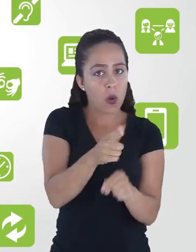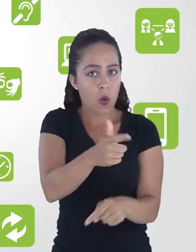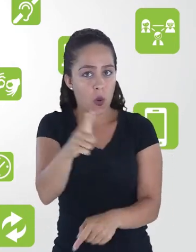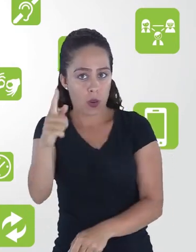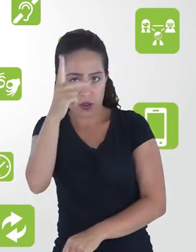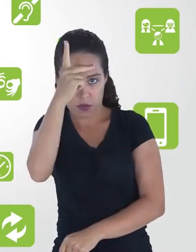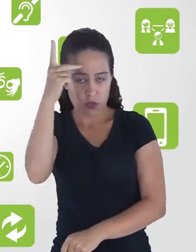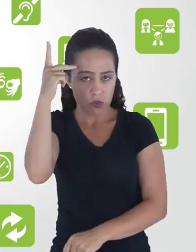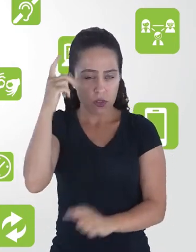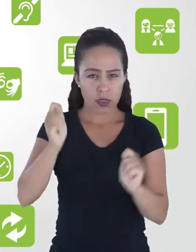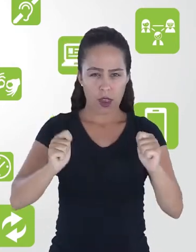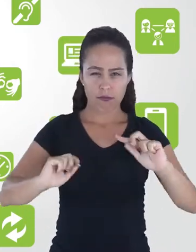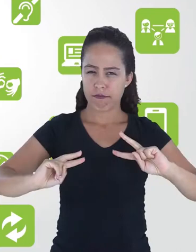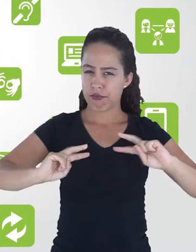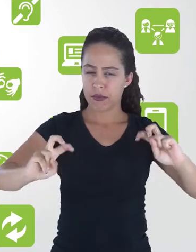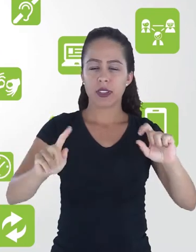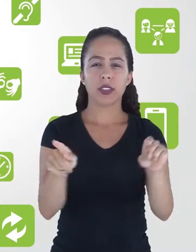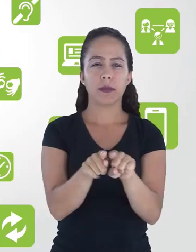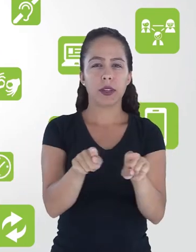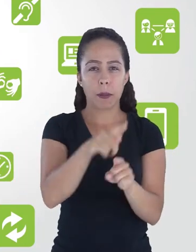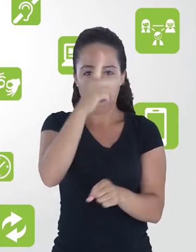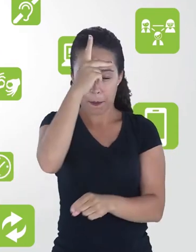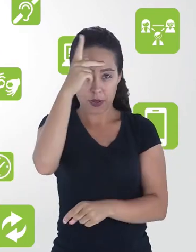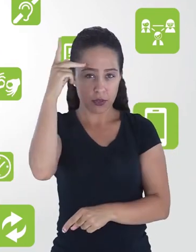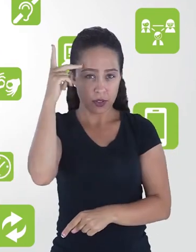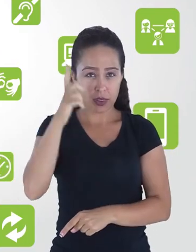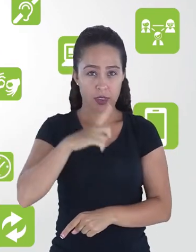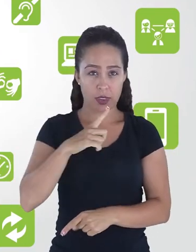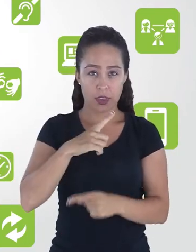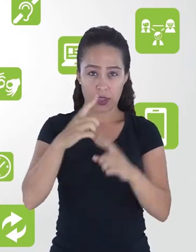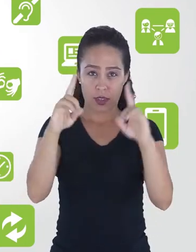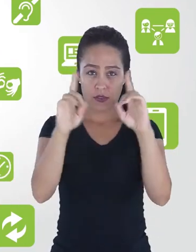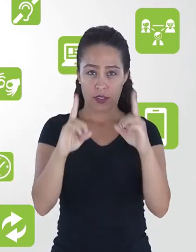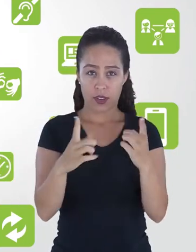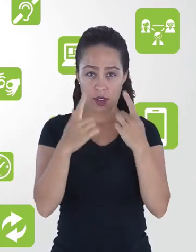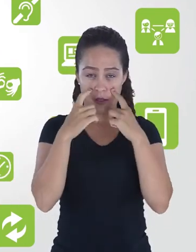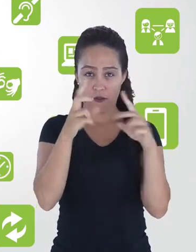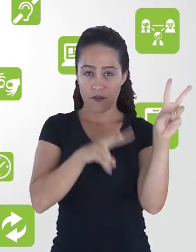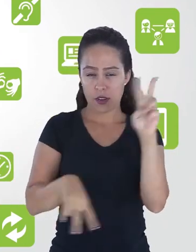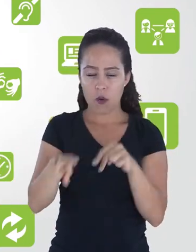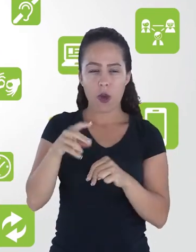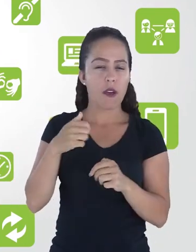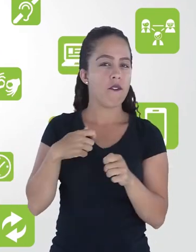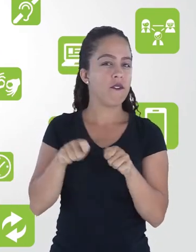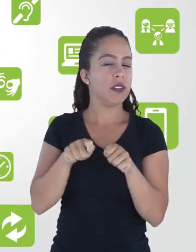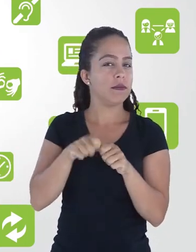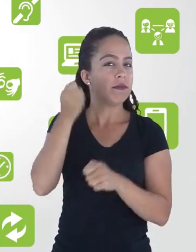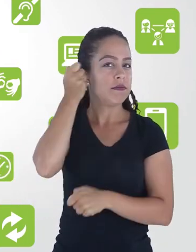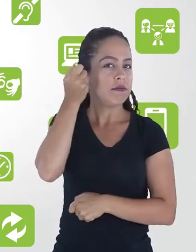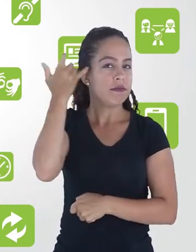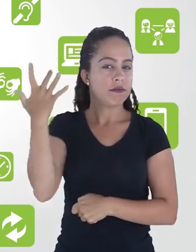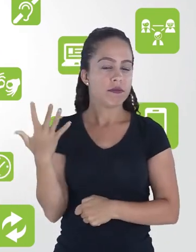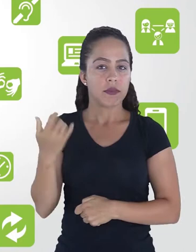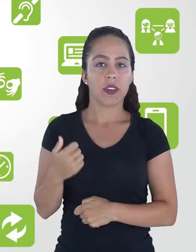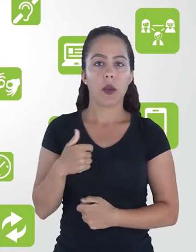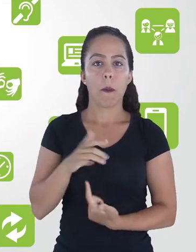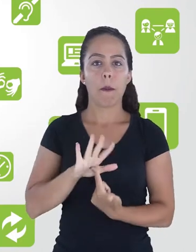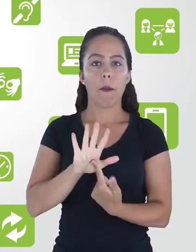outros colegas possam me identificar, inclusive aqueles que possuem deficiência visual, eu vou me audiodescrever. Apareço da